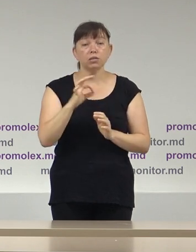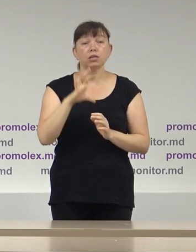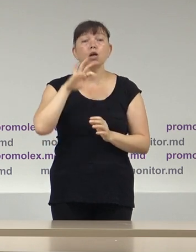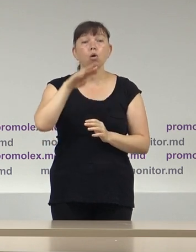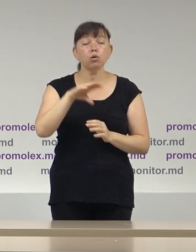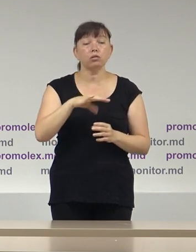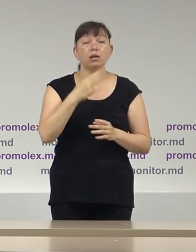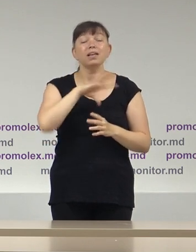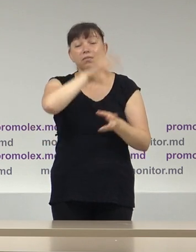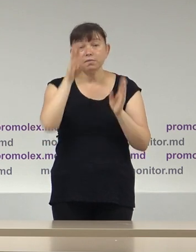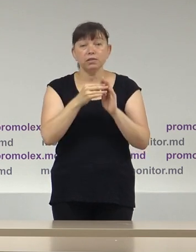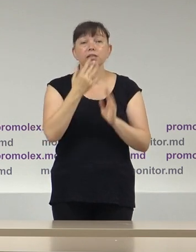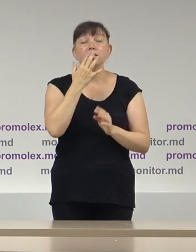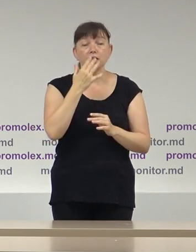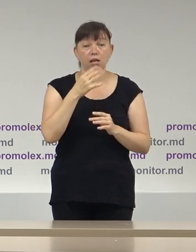observatorii naționale.